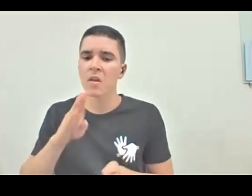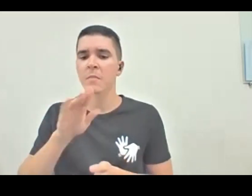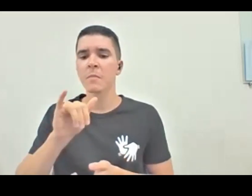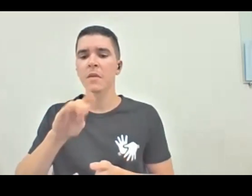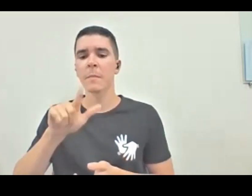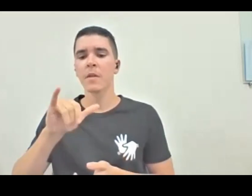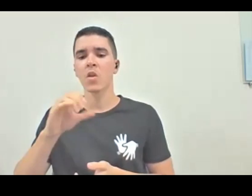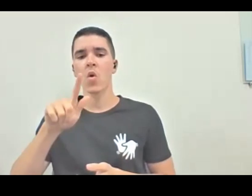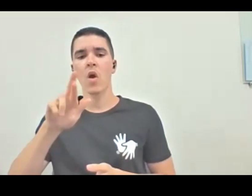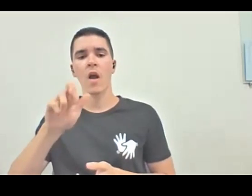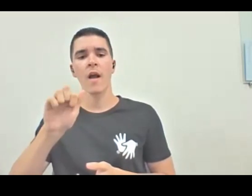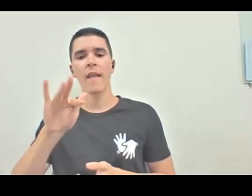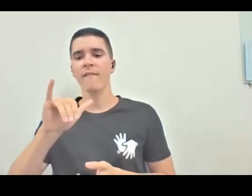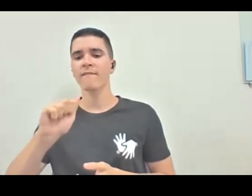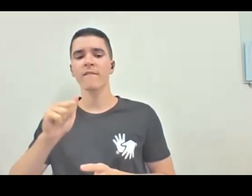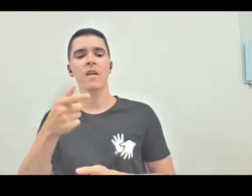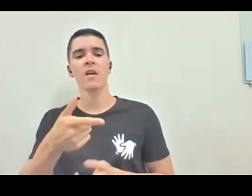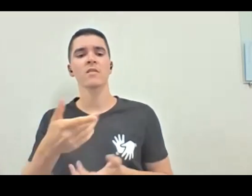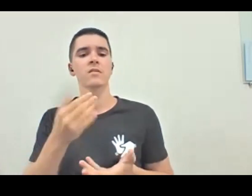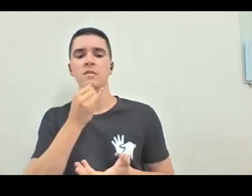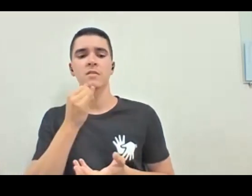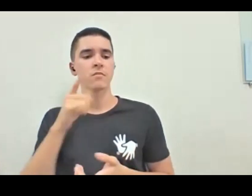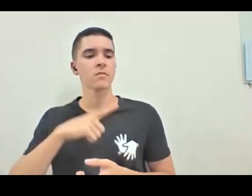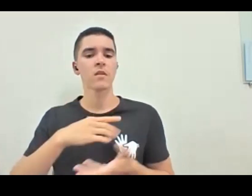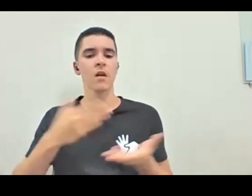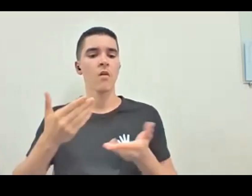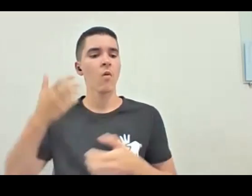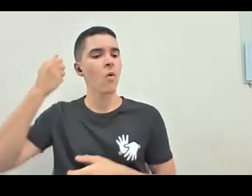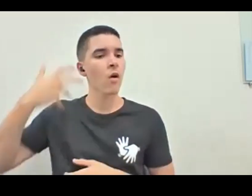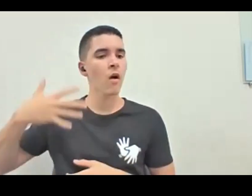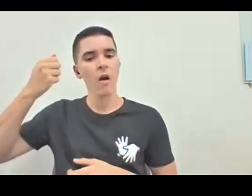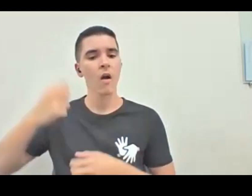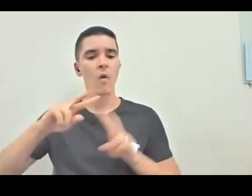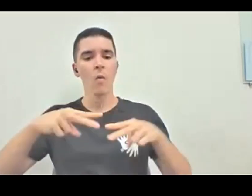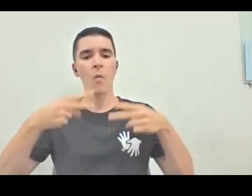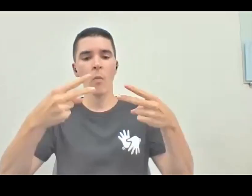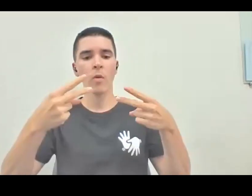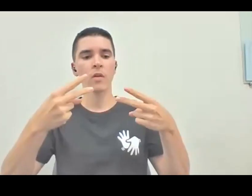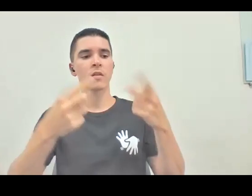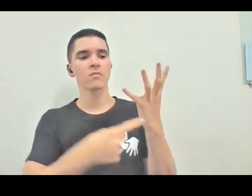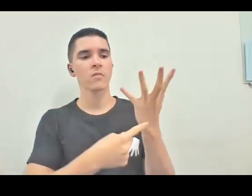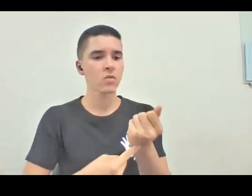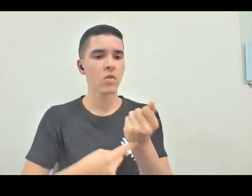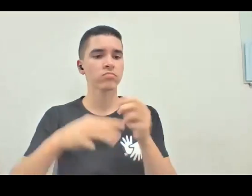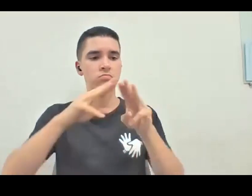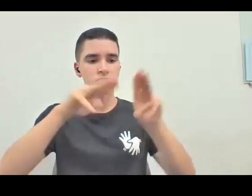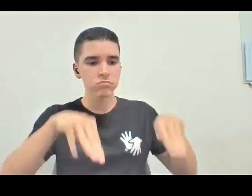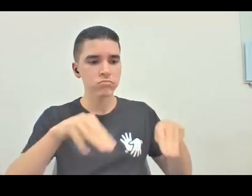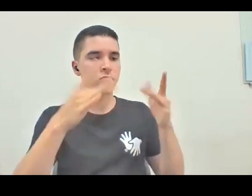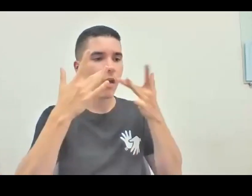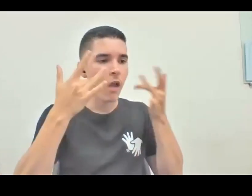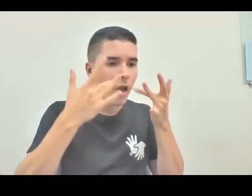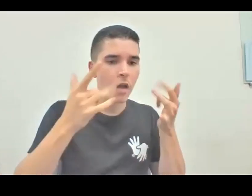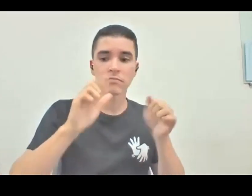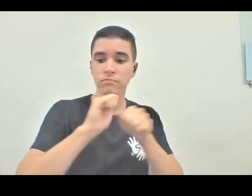bibliografia agora que existe da audiodescrição, com os links das obras dos museus, dos teatros, né, teve